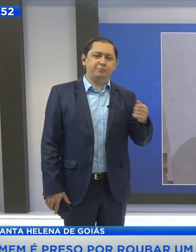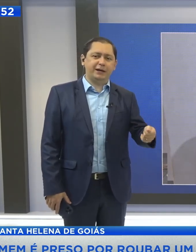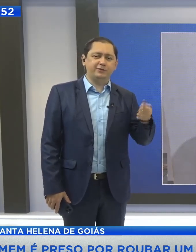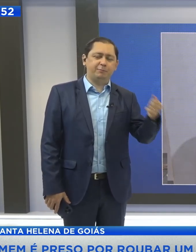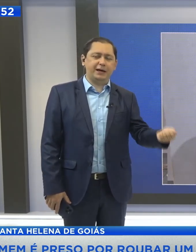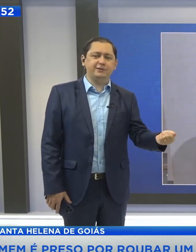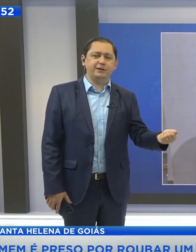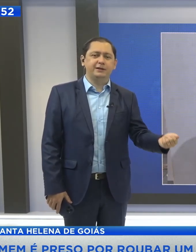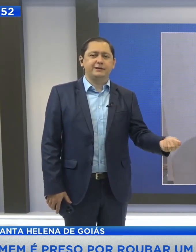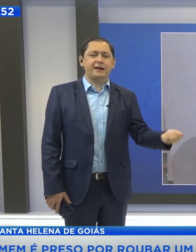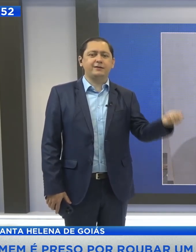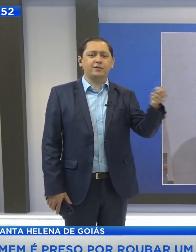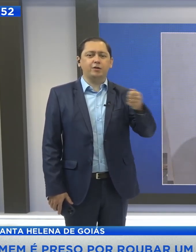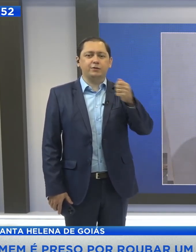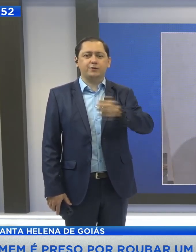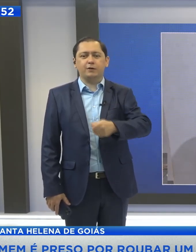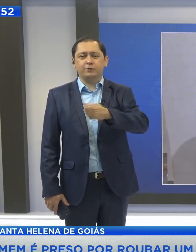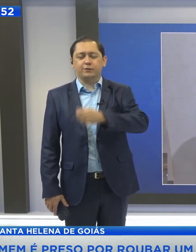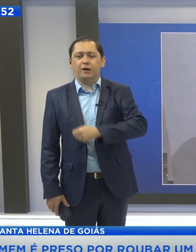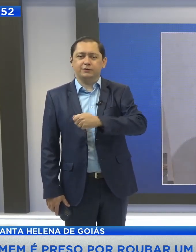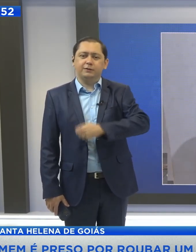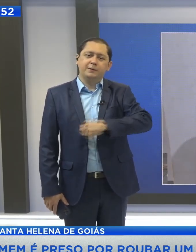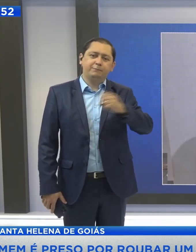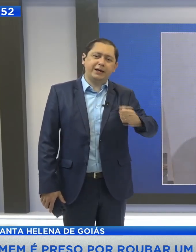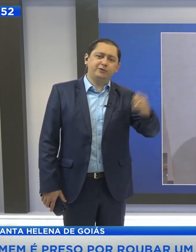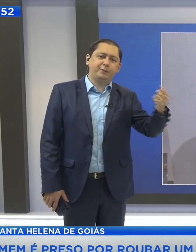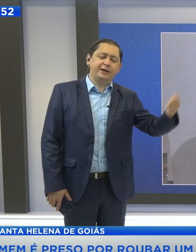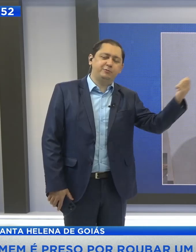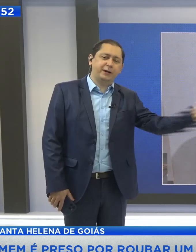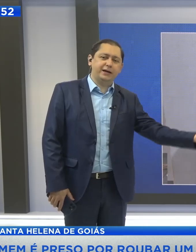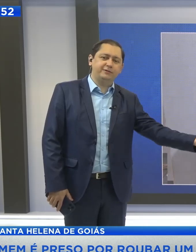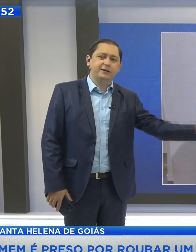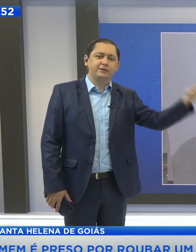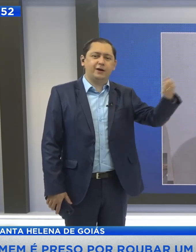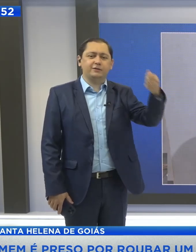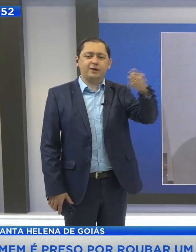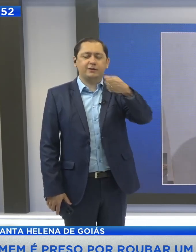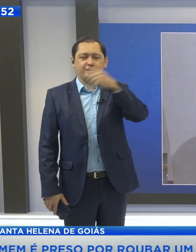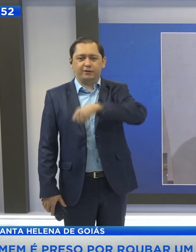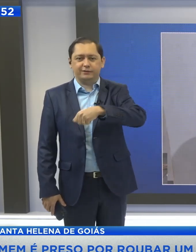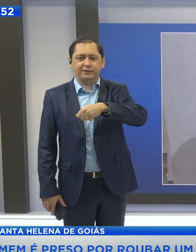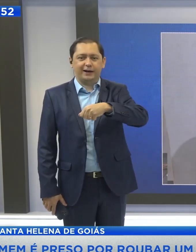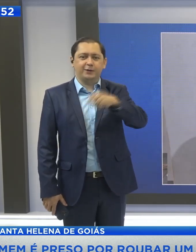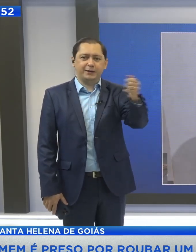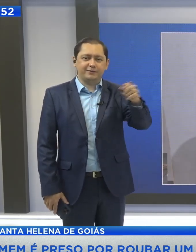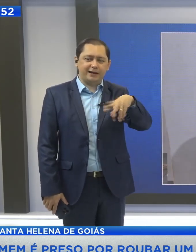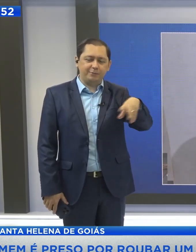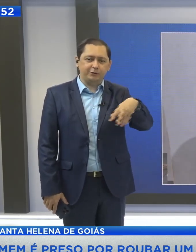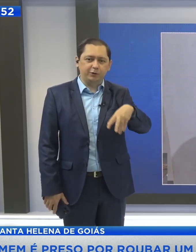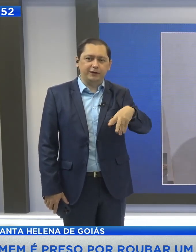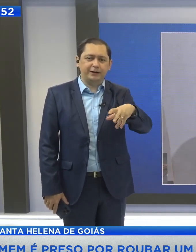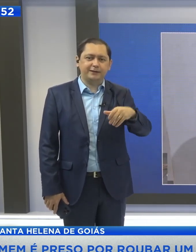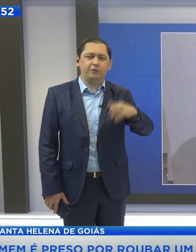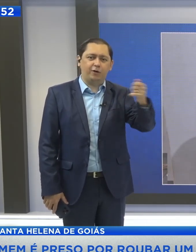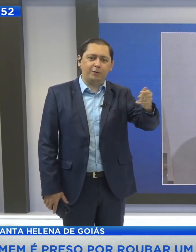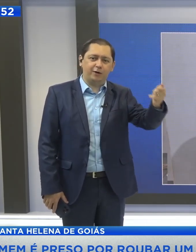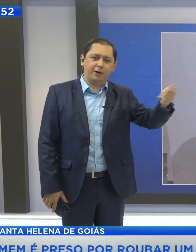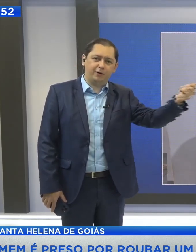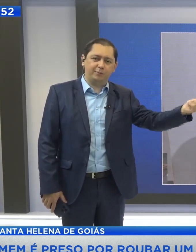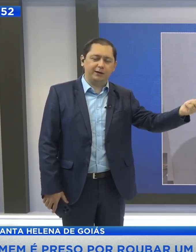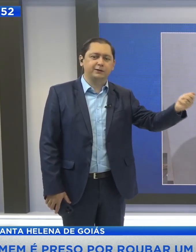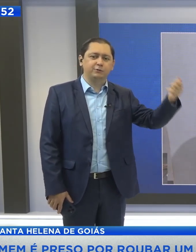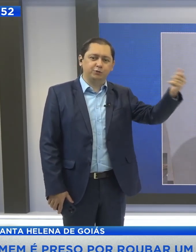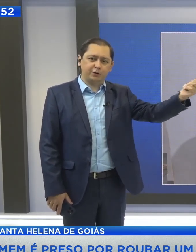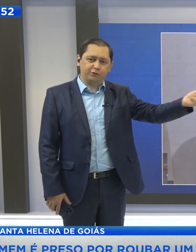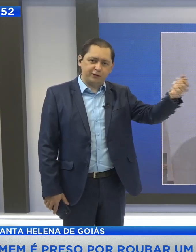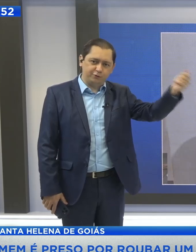prende, prende, prende. E aí, soltam, soltam, soltam. Prende, prende, prende. Solta, solta, solta. Aí, no meio desse caminho todo, ainda tem o... Roba, roba,